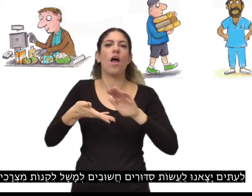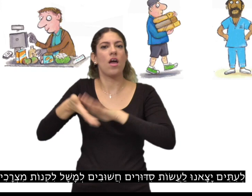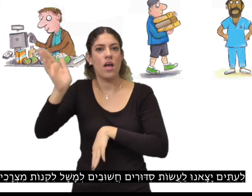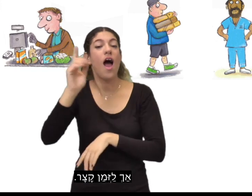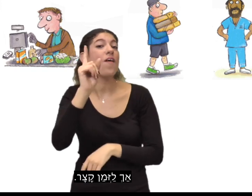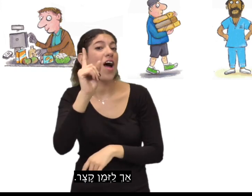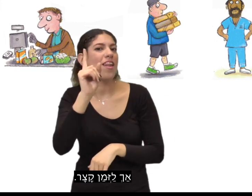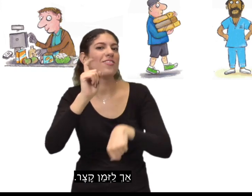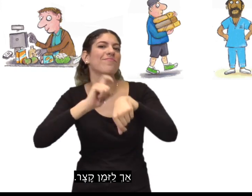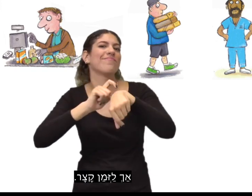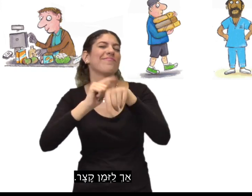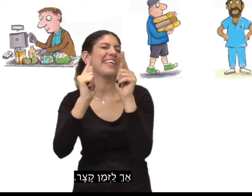אבל לזמן קצר.